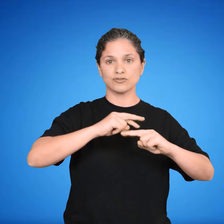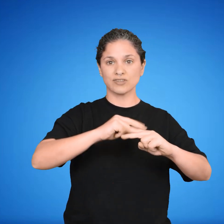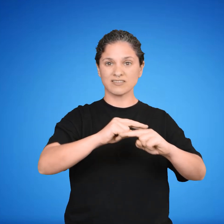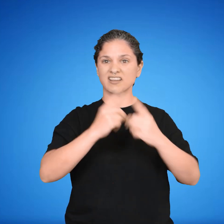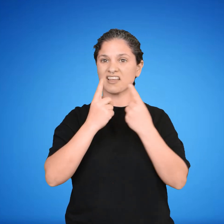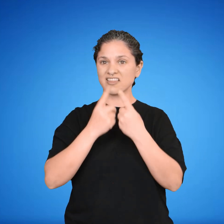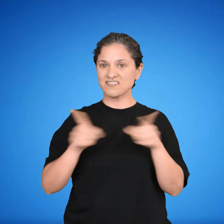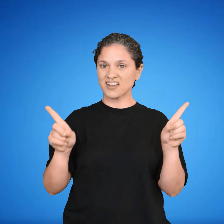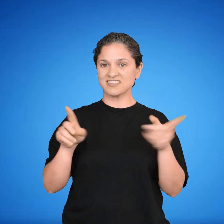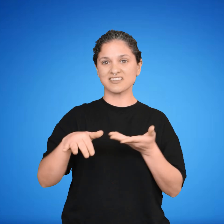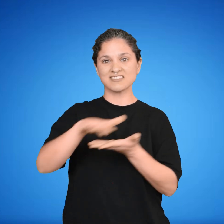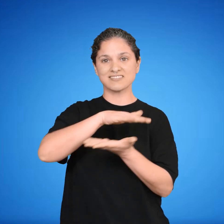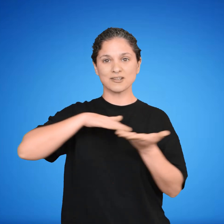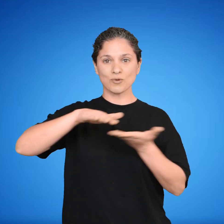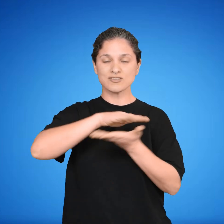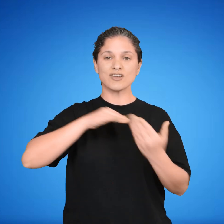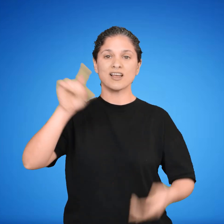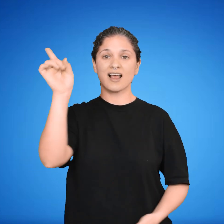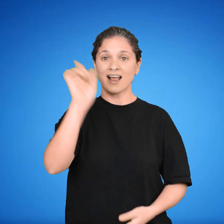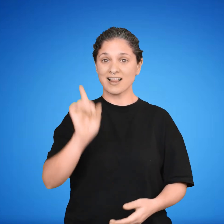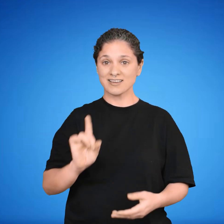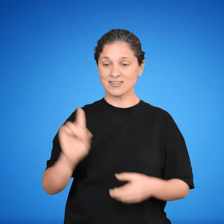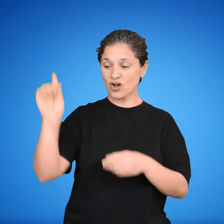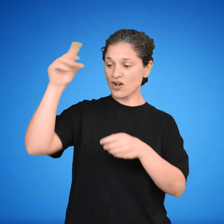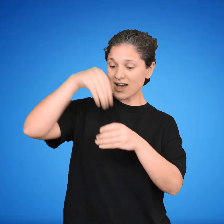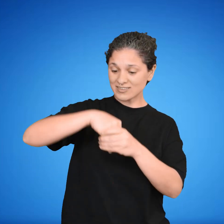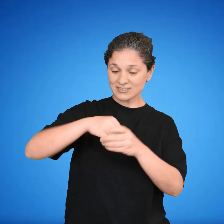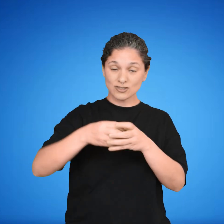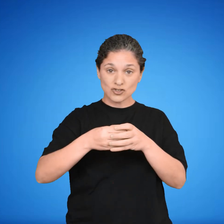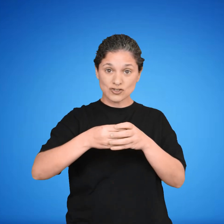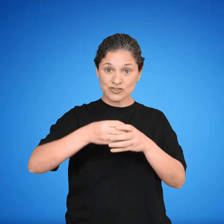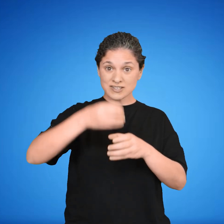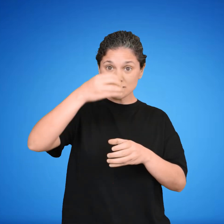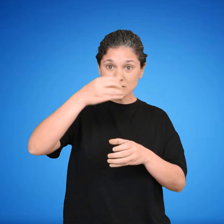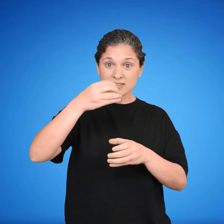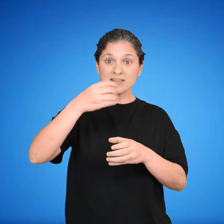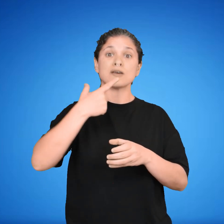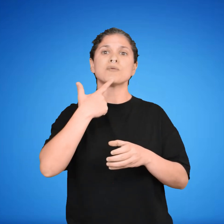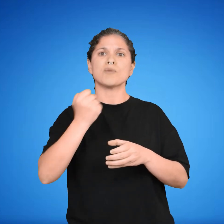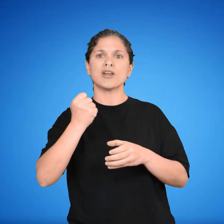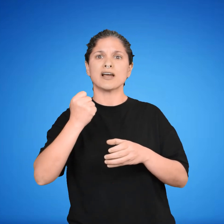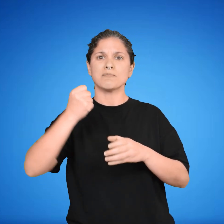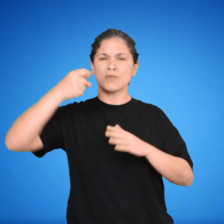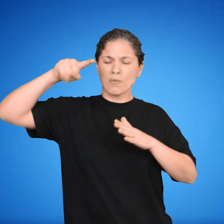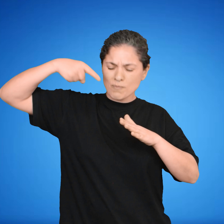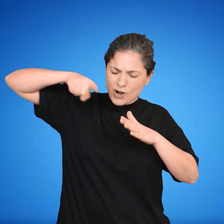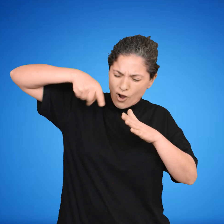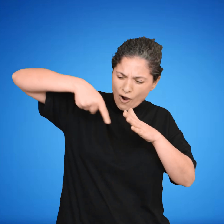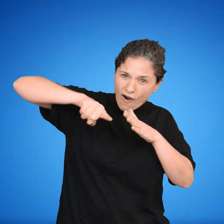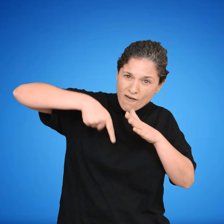ocurre en los líquidos porque la fuerza que ejerce un líquido sobre las paredes del recipiente es más grande a profundidades mayores